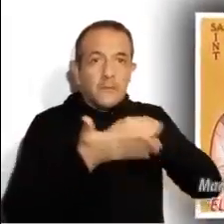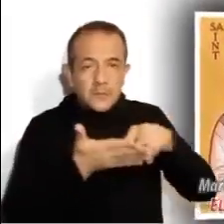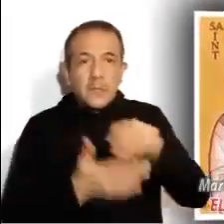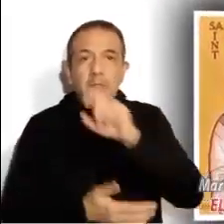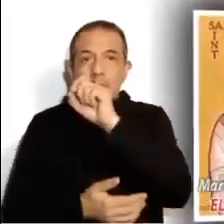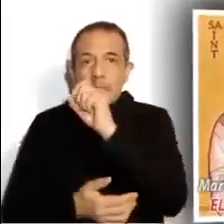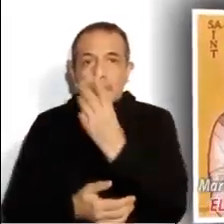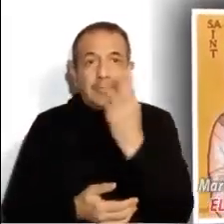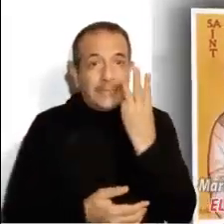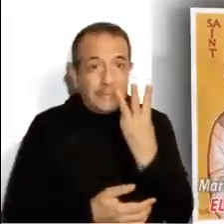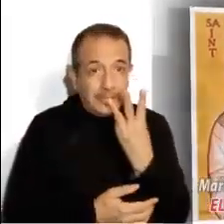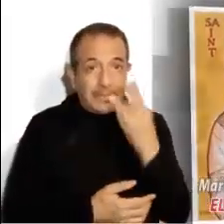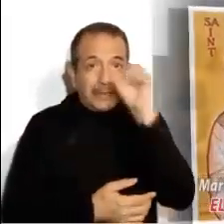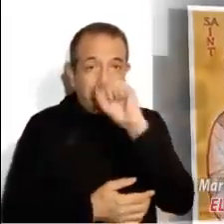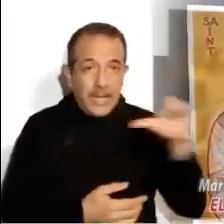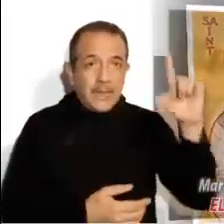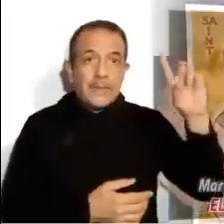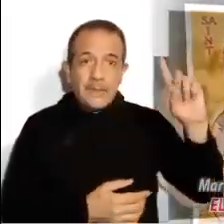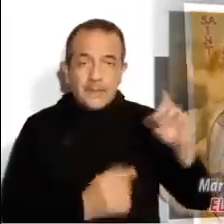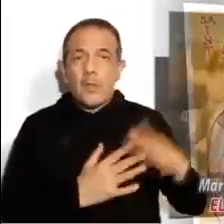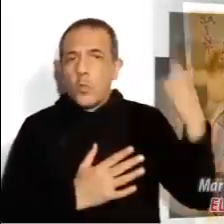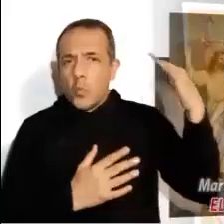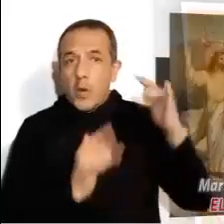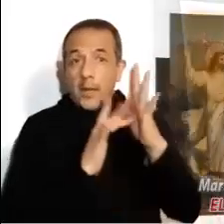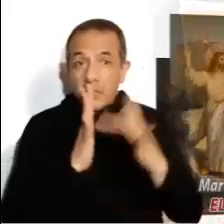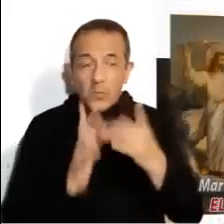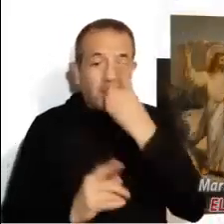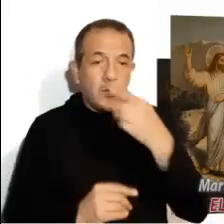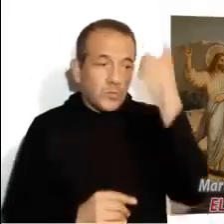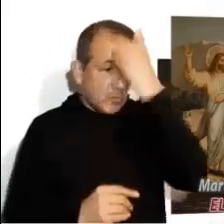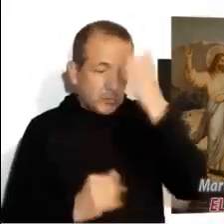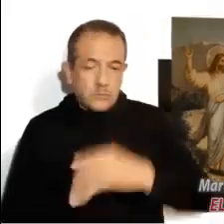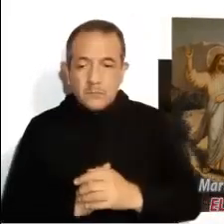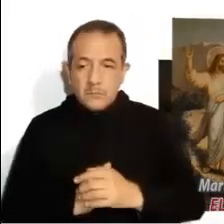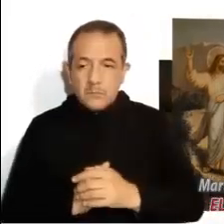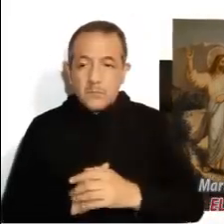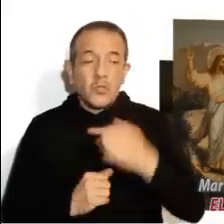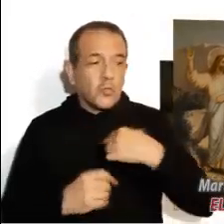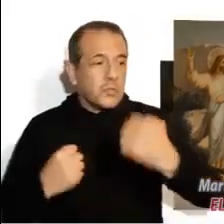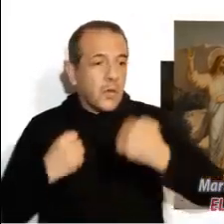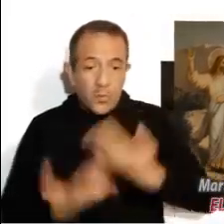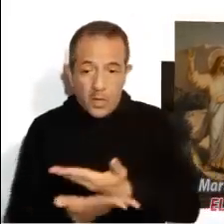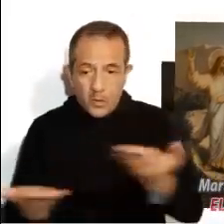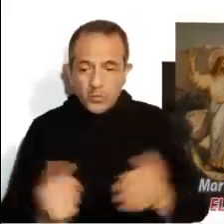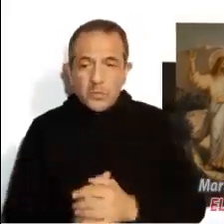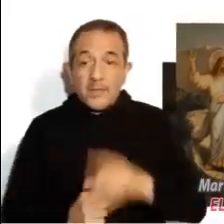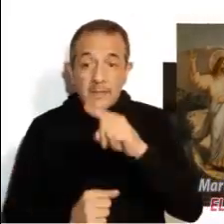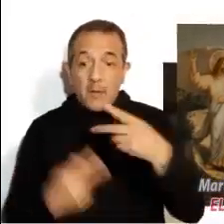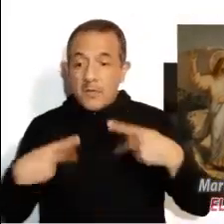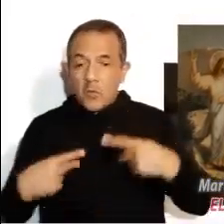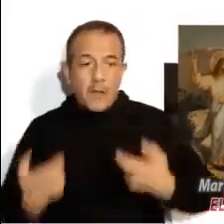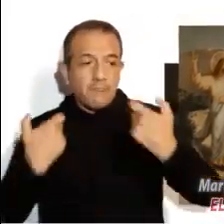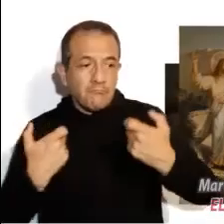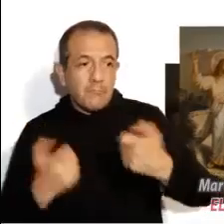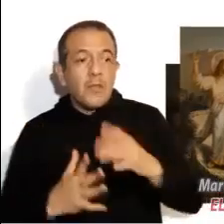versículos del 23 al 30. En aquel tiempo Jesús dijo a sus discípulos, Yo les aseguro que un rico